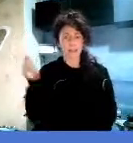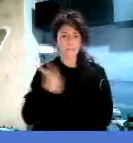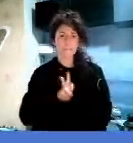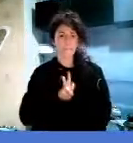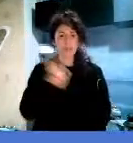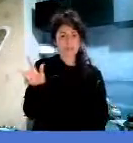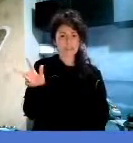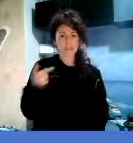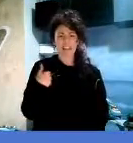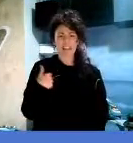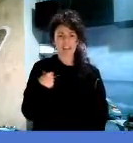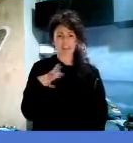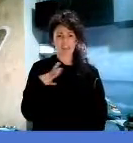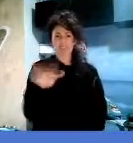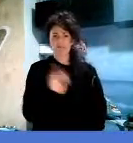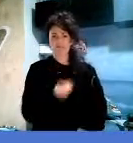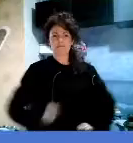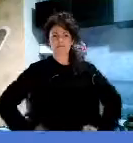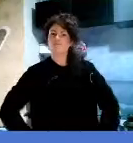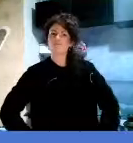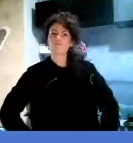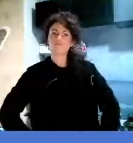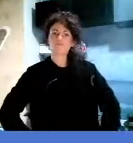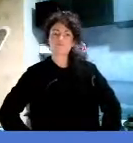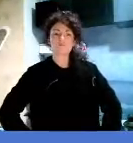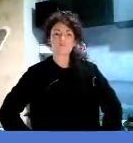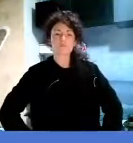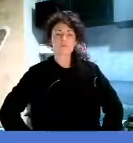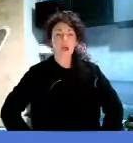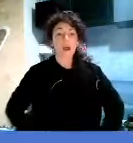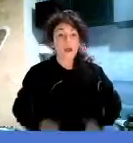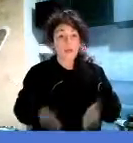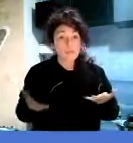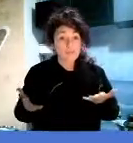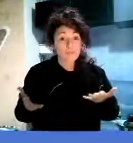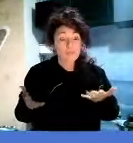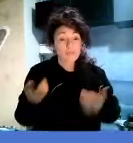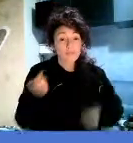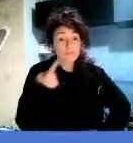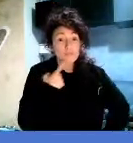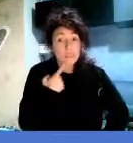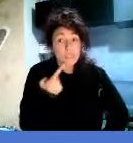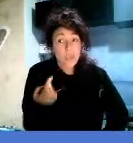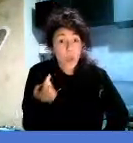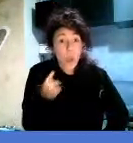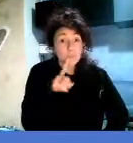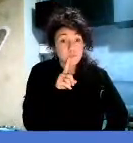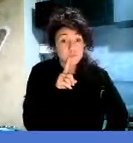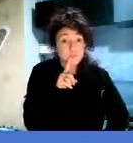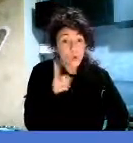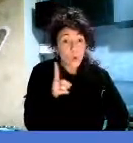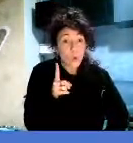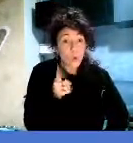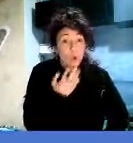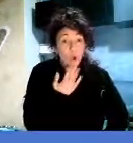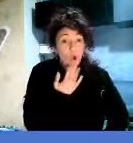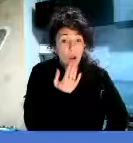Dicono che il blu sia il colore della tristezza. Davvero? Non direi proprio.